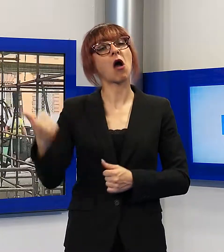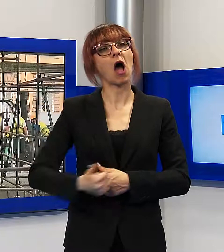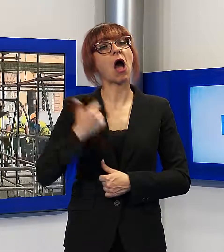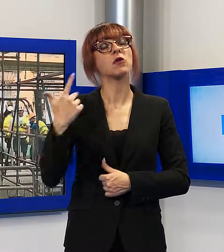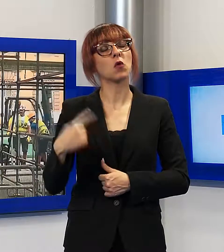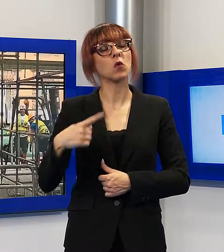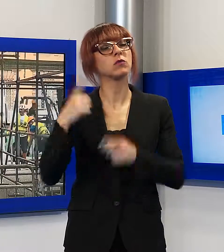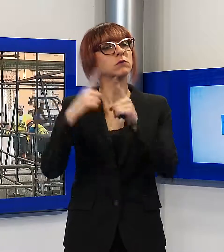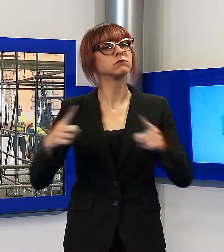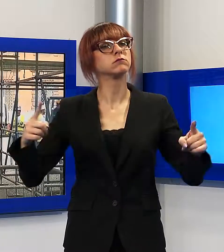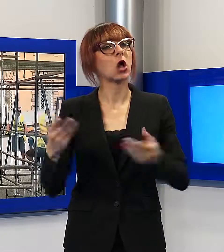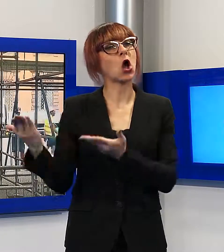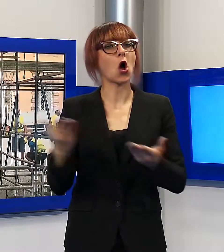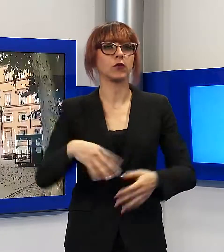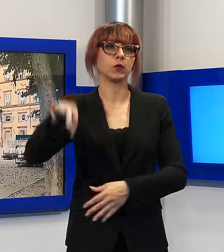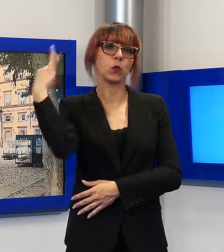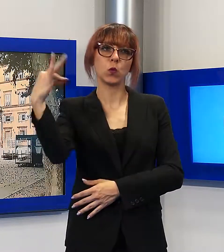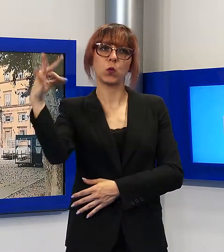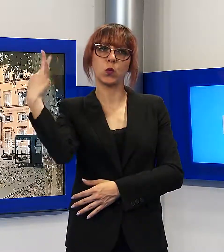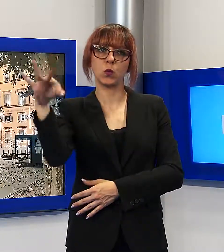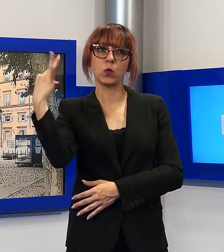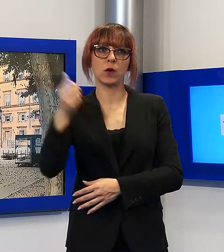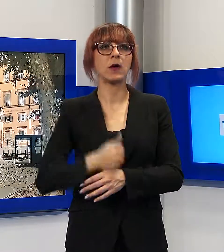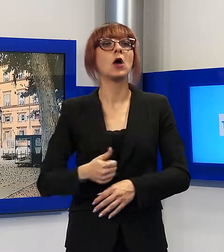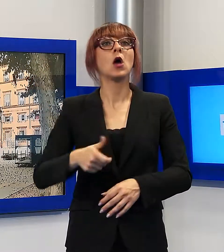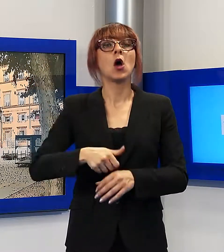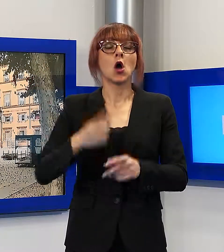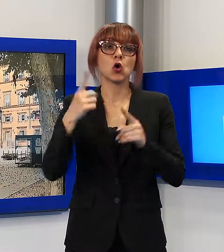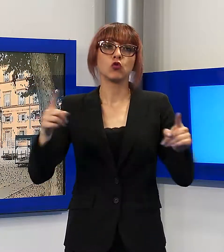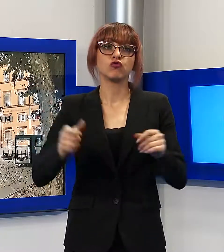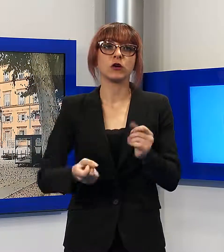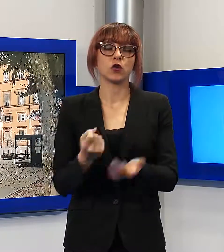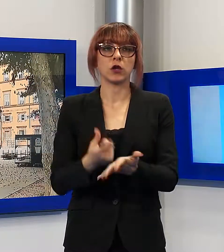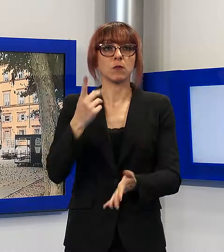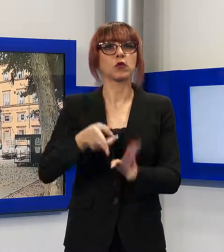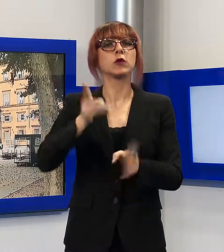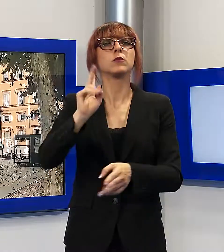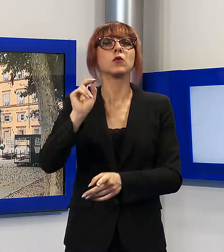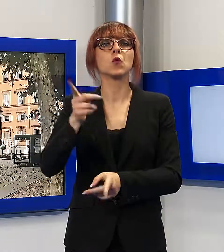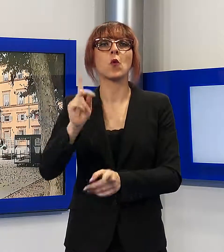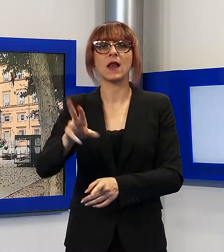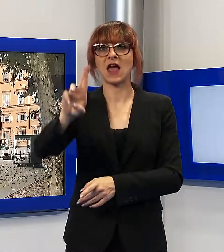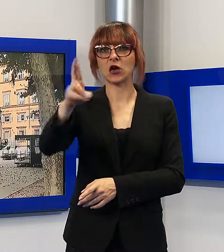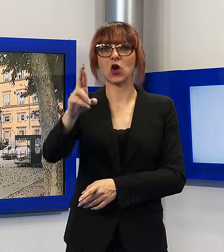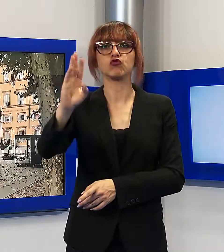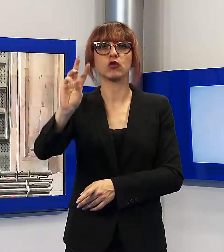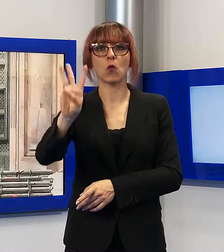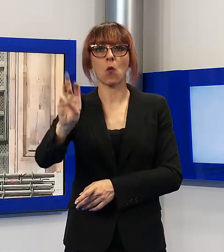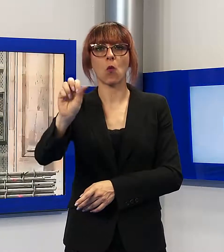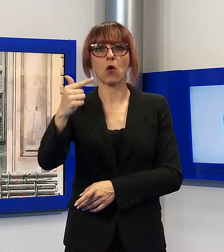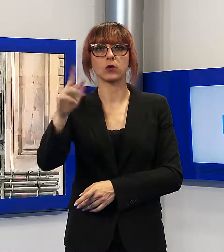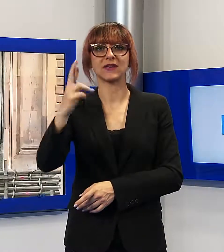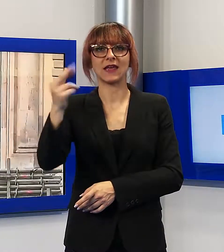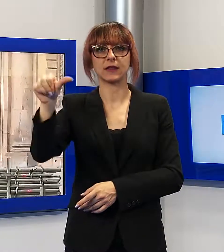Stellare, con la punta di diamante del concerto all'ex Campo Balilla, dove si esibirà Roger Waters. E ora può